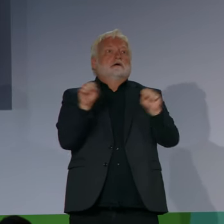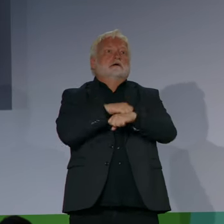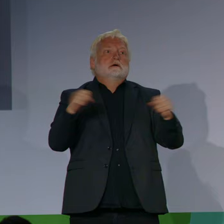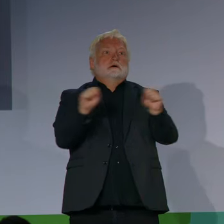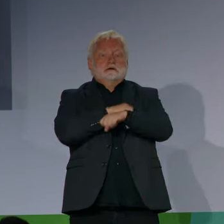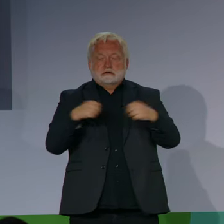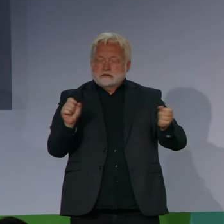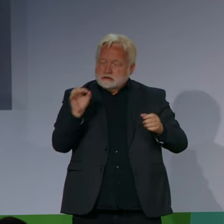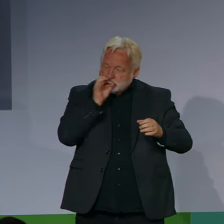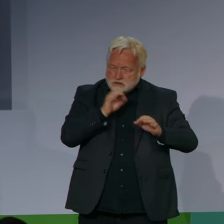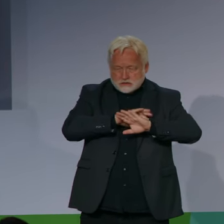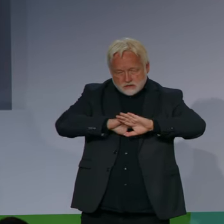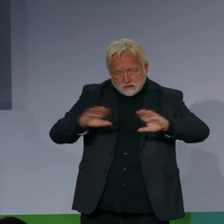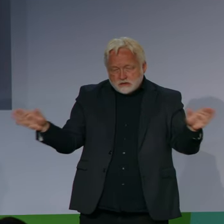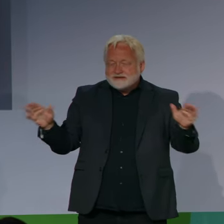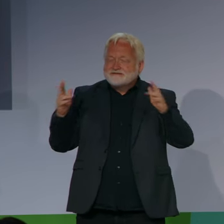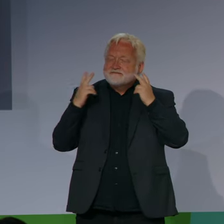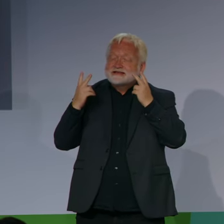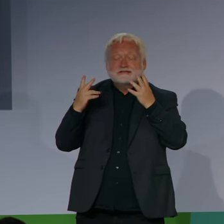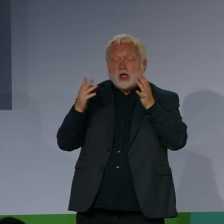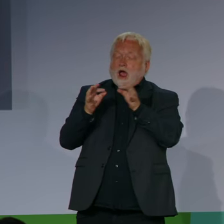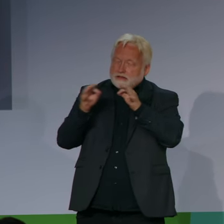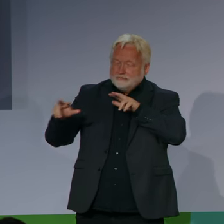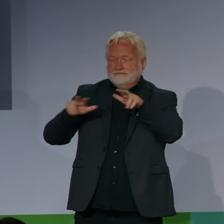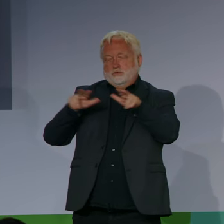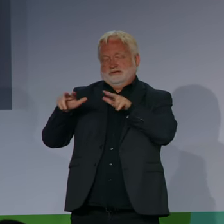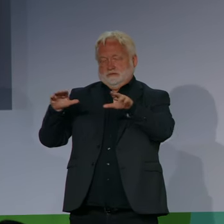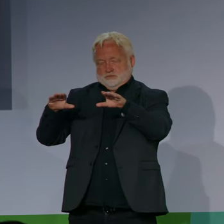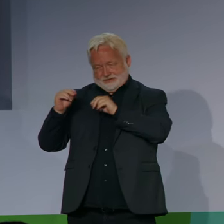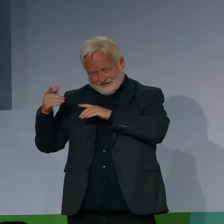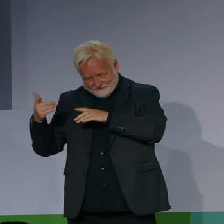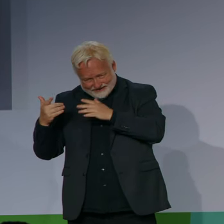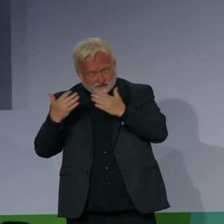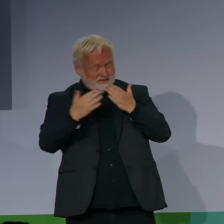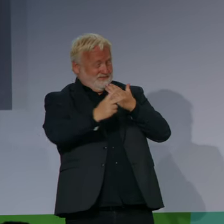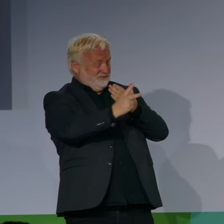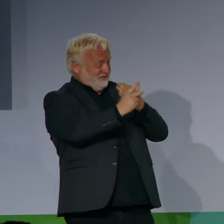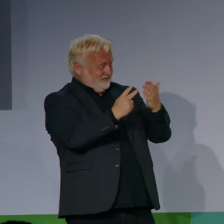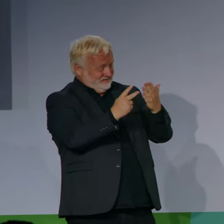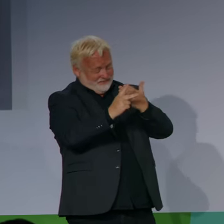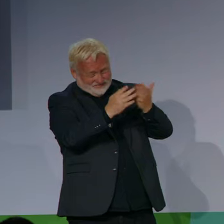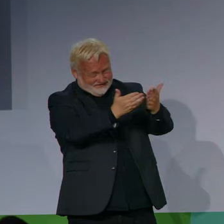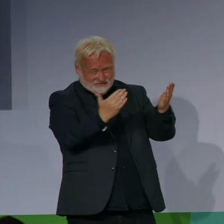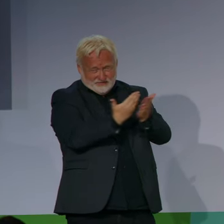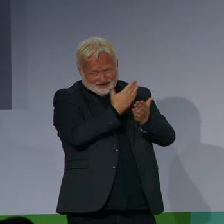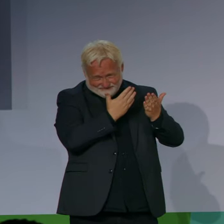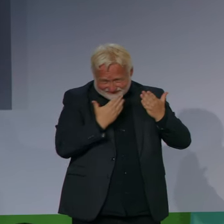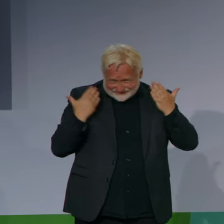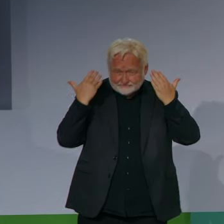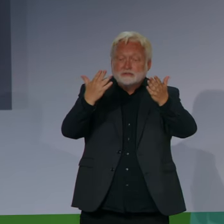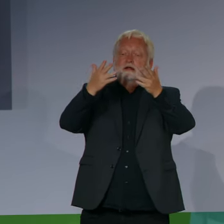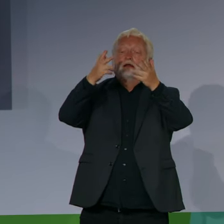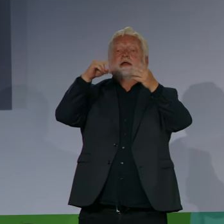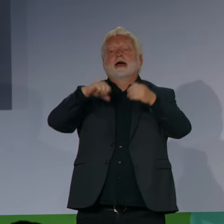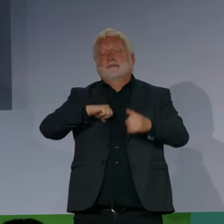Behinderung gehören weltweit zu den am stärksten benachteiligten Gruppen. Deshalb rücken wir die Inklusionspolitik auch international in den